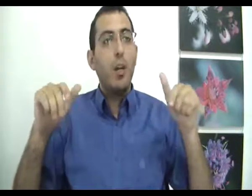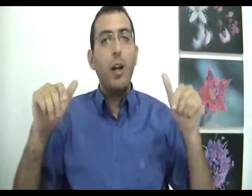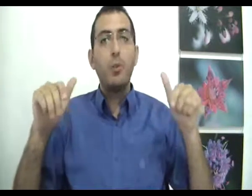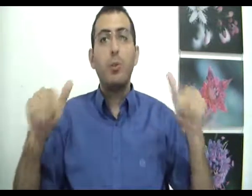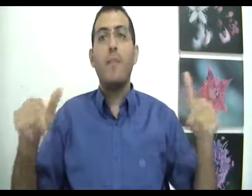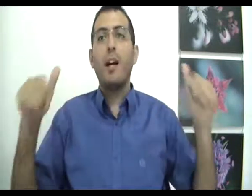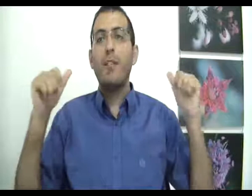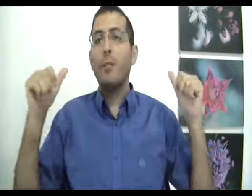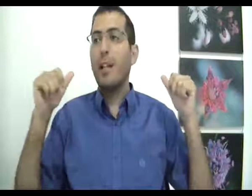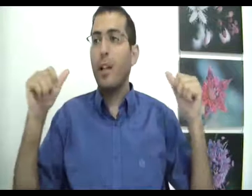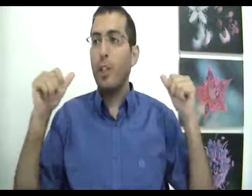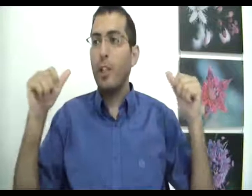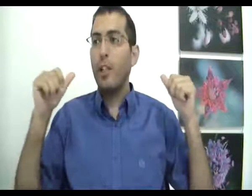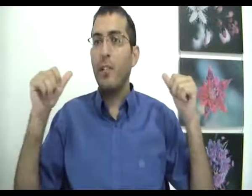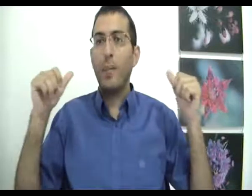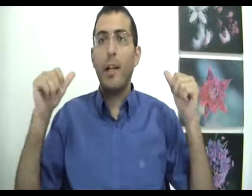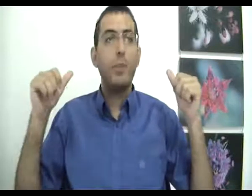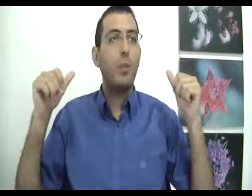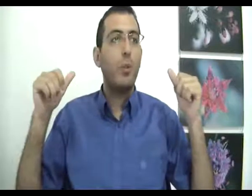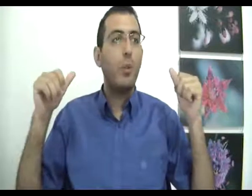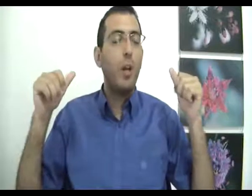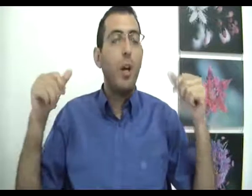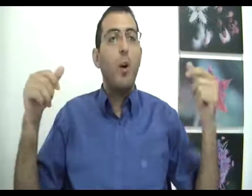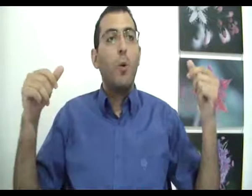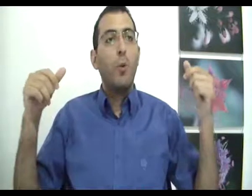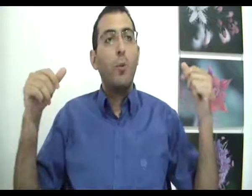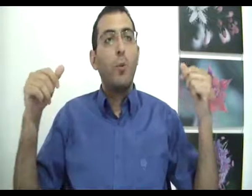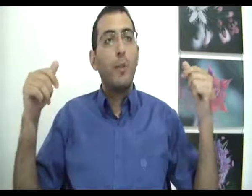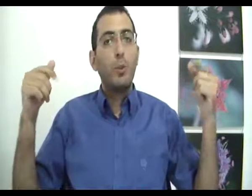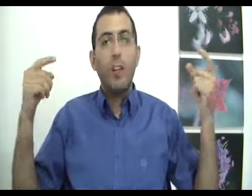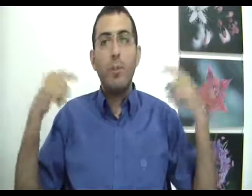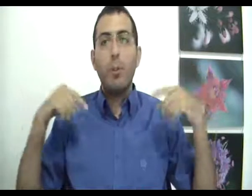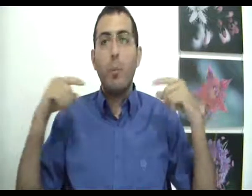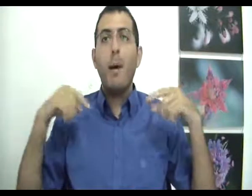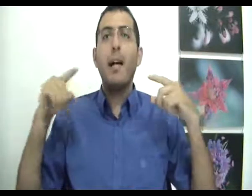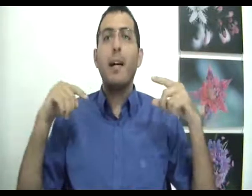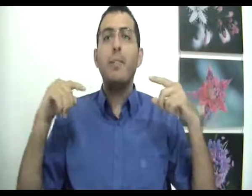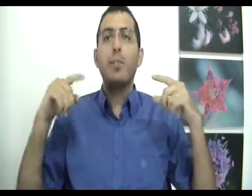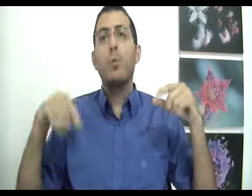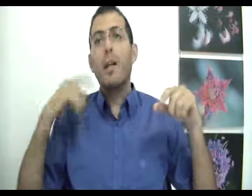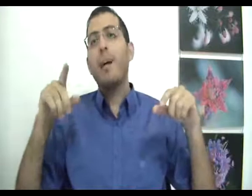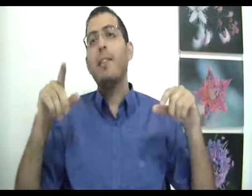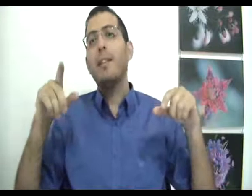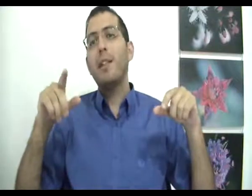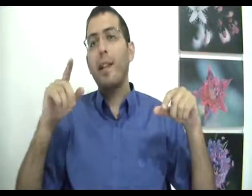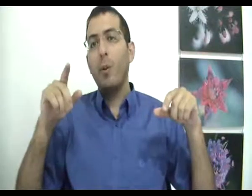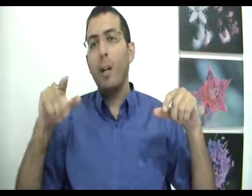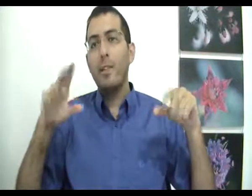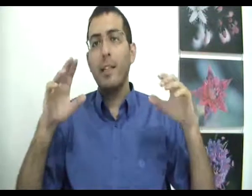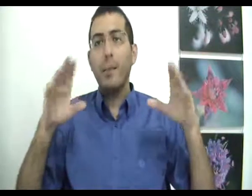לא רק שהוא סוחב אחריו את המטען הרגשי של הדברים הרעים שראו לו, הוא גם סוחב בתוכו פחד שאולי בעתיד יקרה לו רע, שזה גם